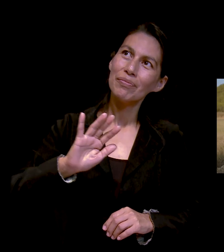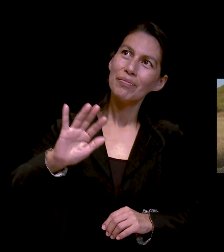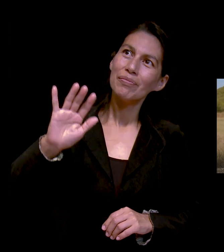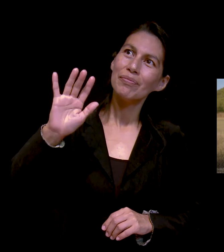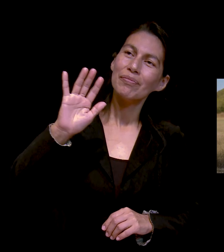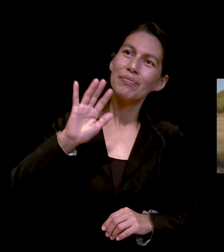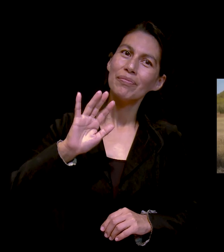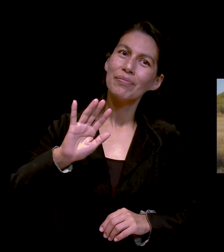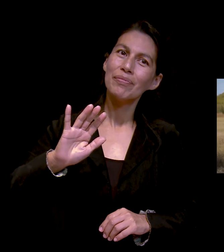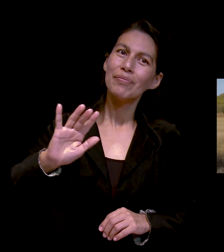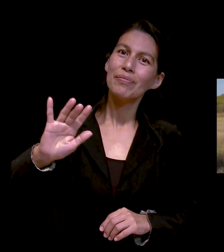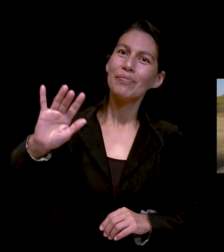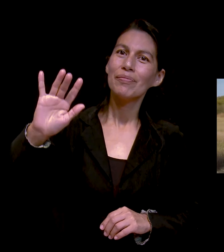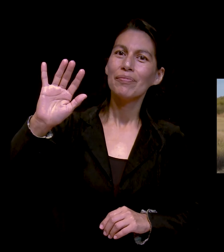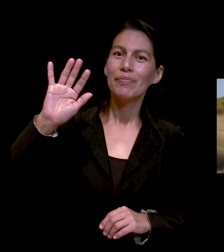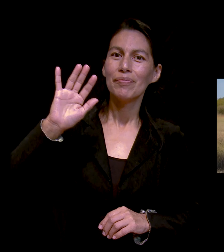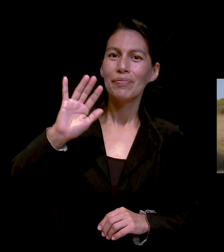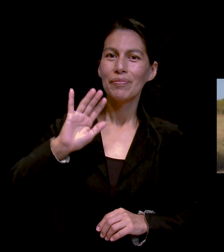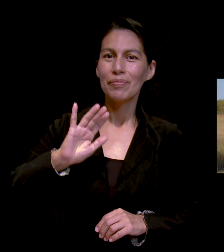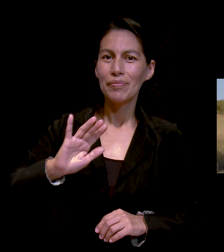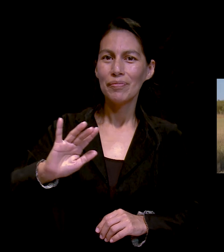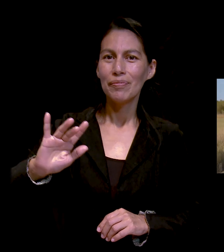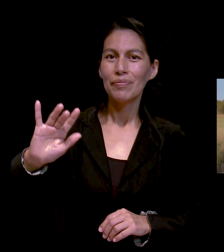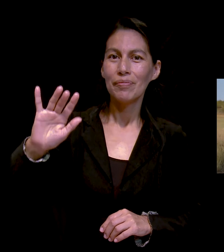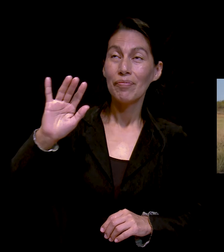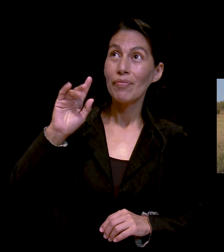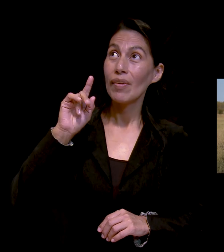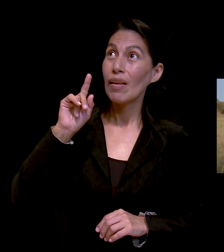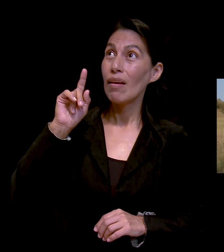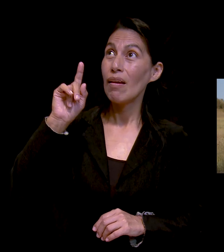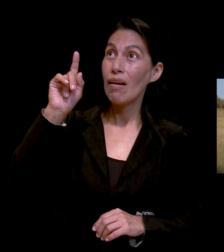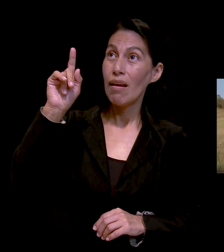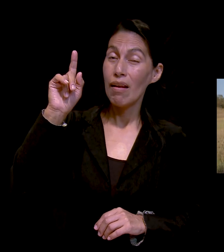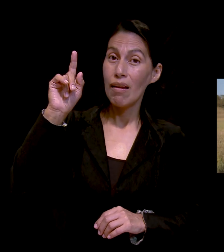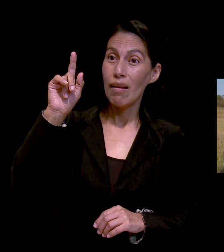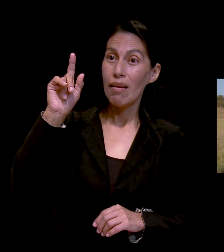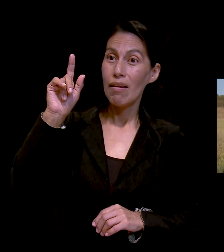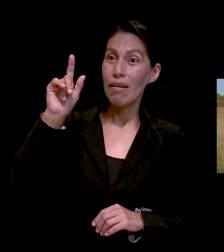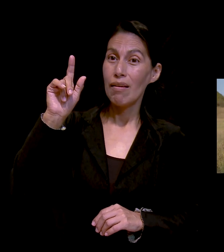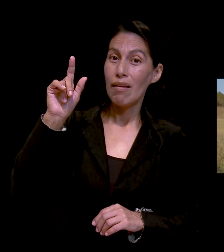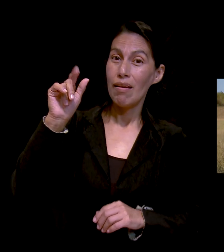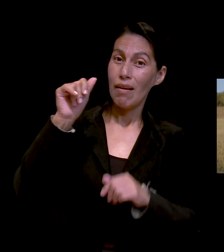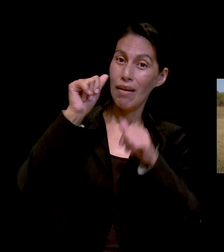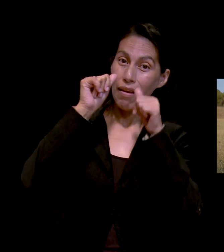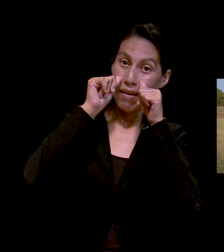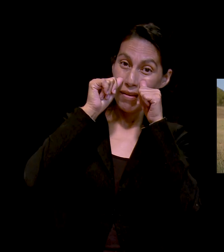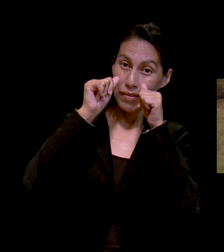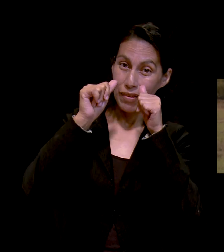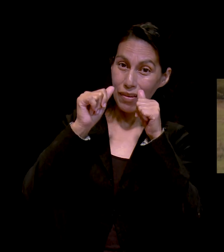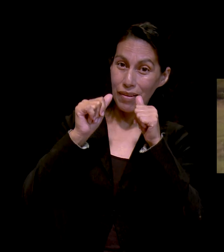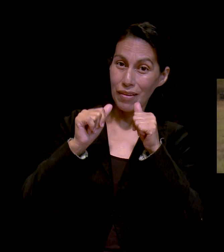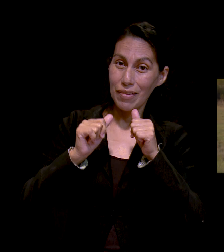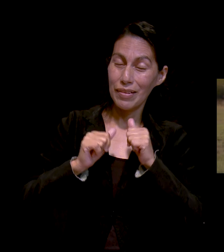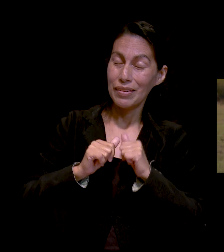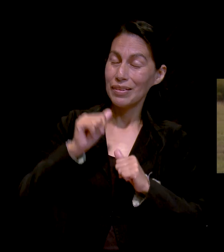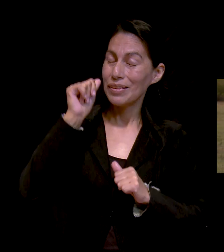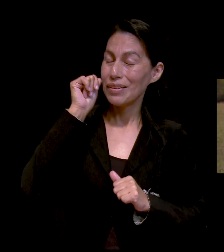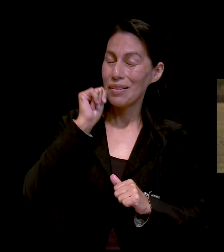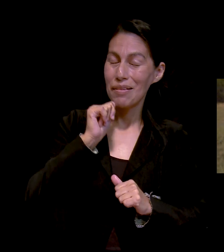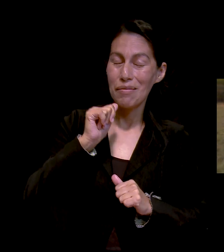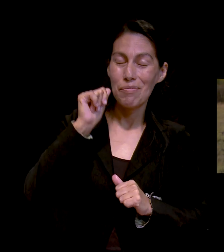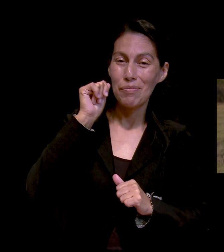Él siempre escucha, nada escapa a su poder.